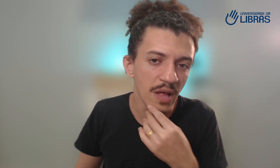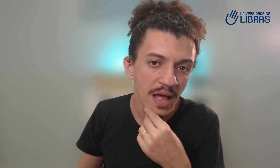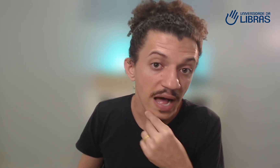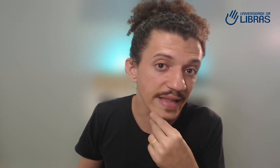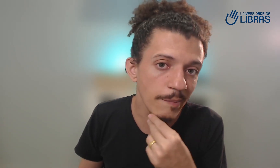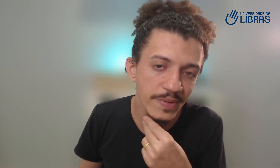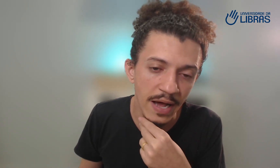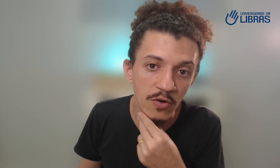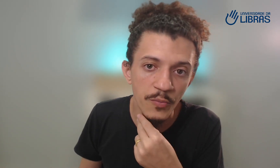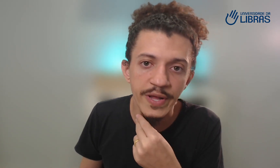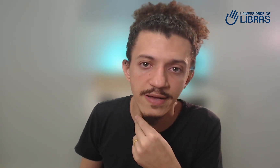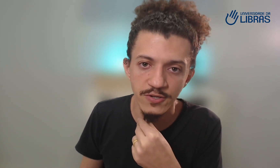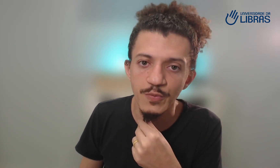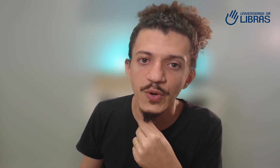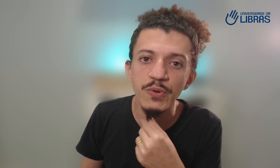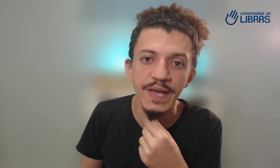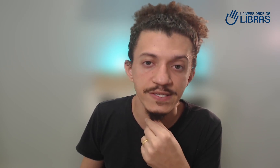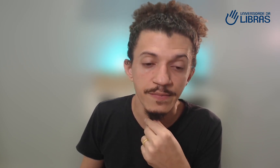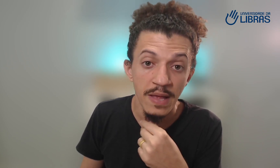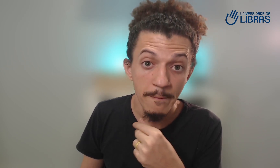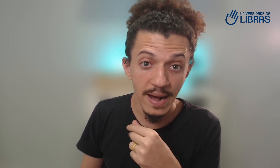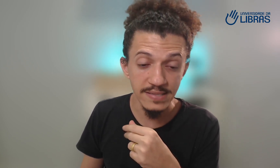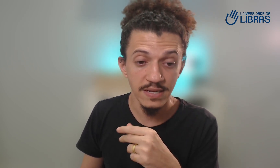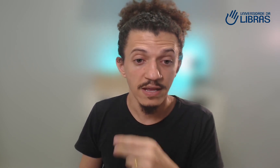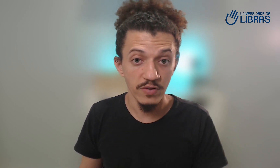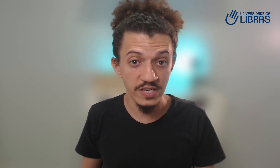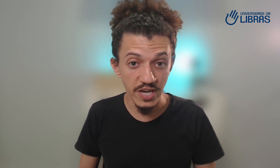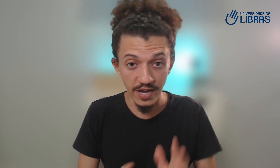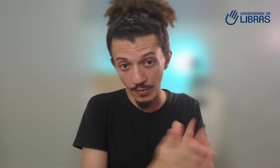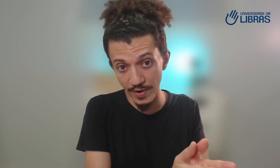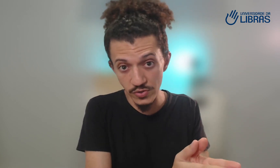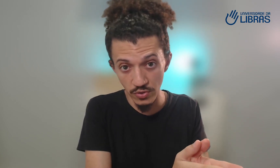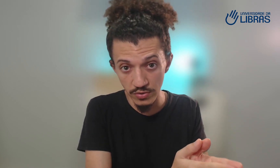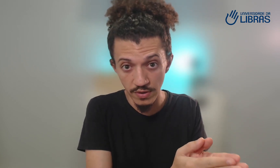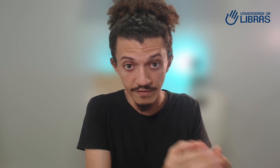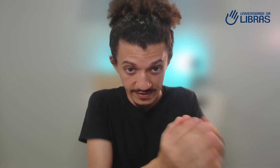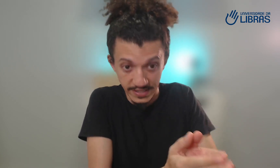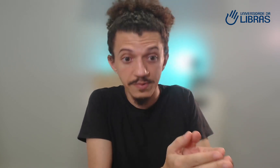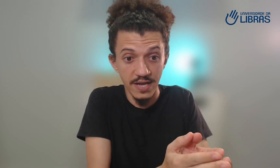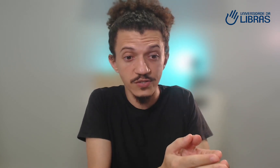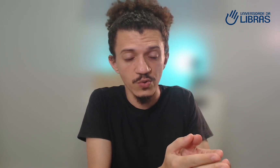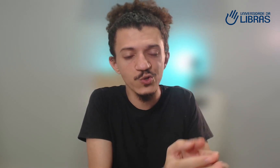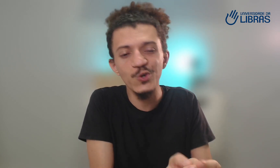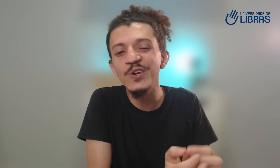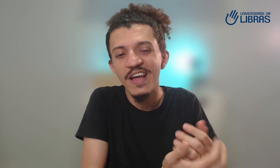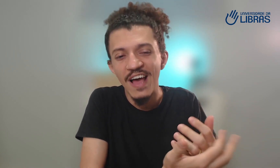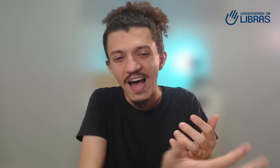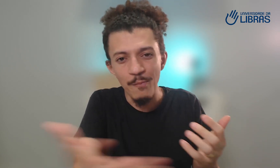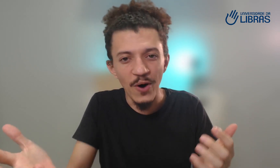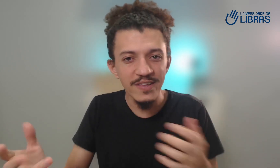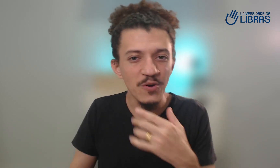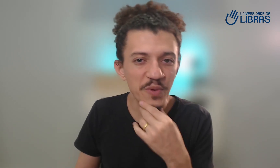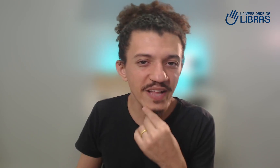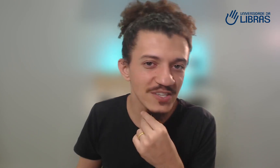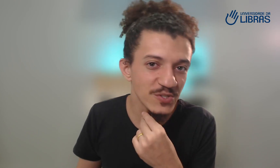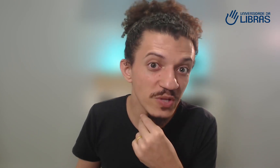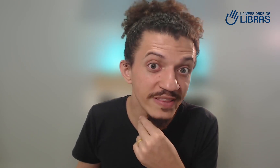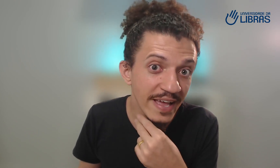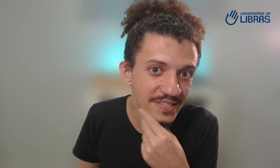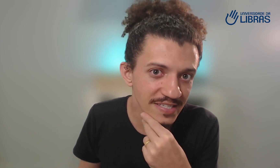adaptar a comunicação com o português. Mas, você chegando para um surdo, fazendo amizade com o surdo, a porta da comunidade surda tende a